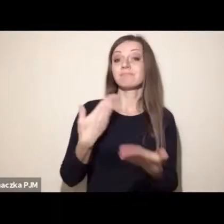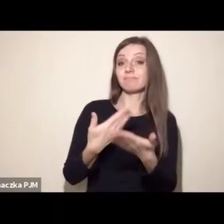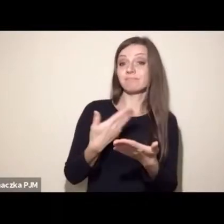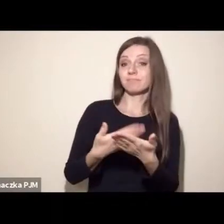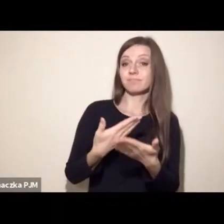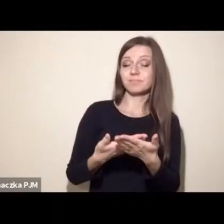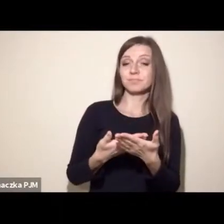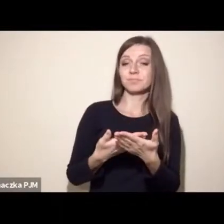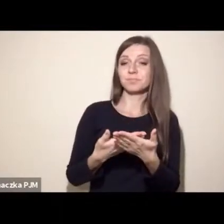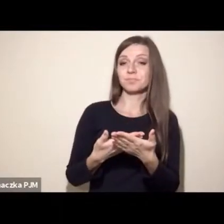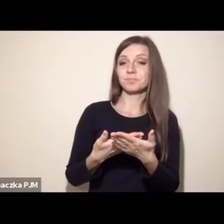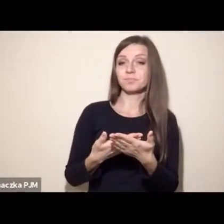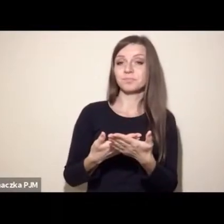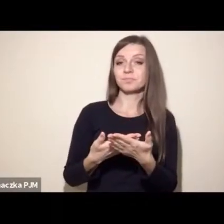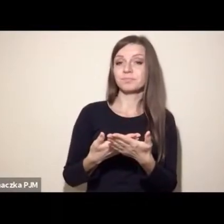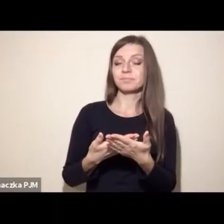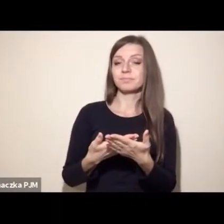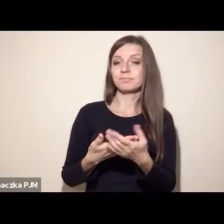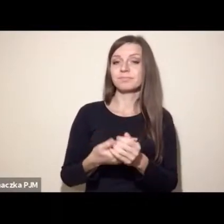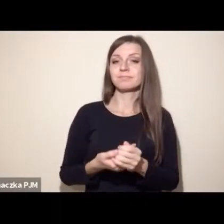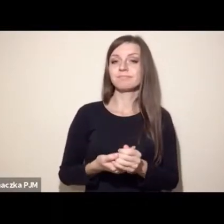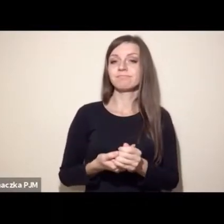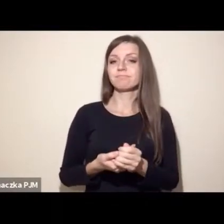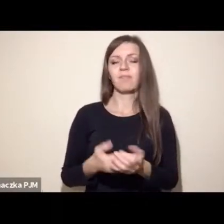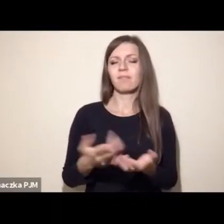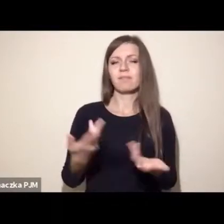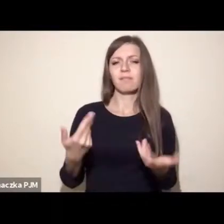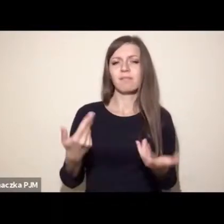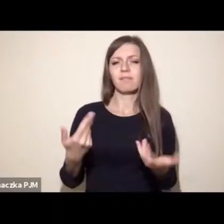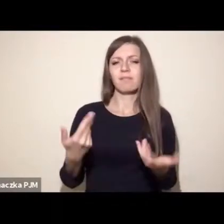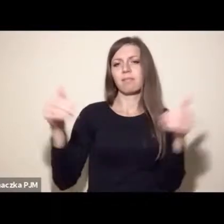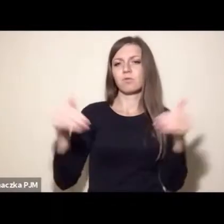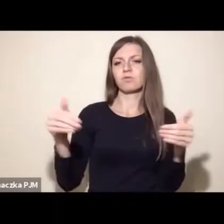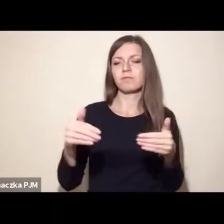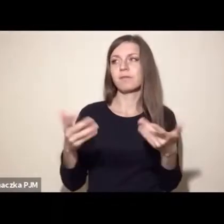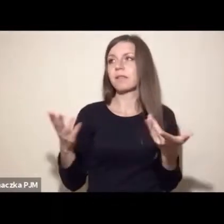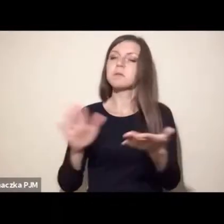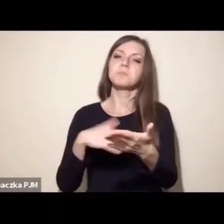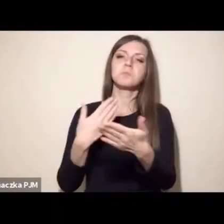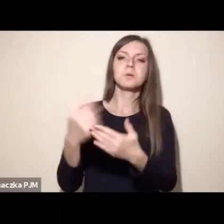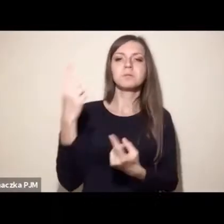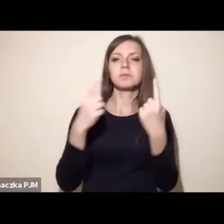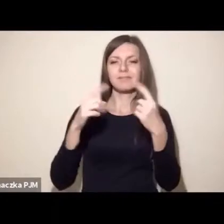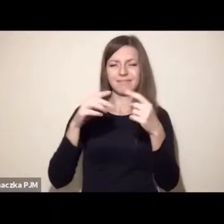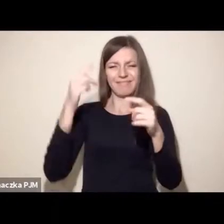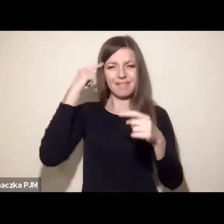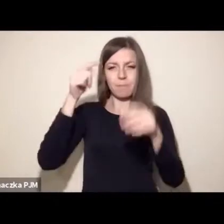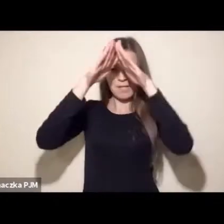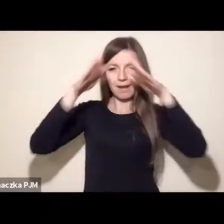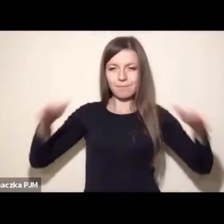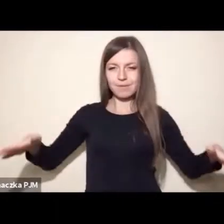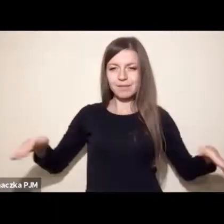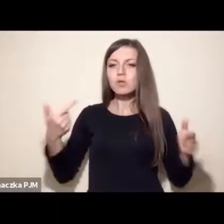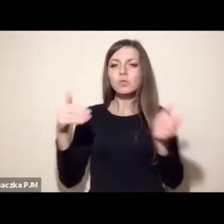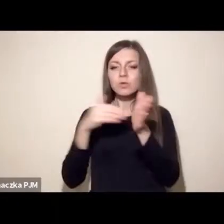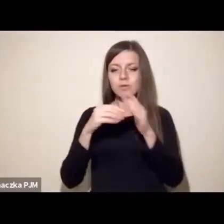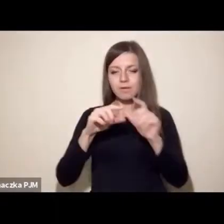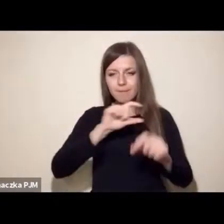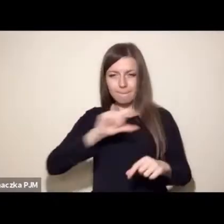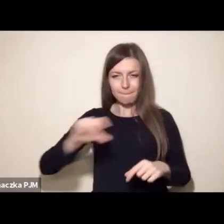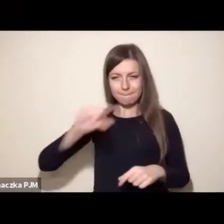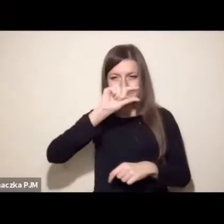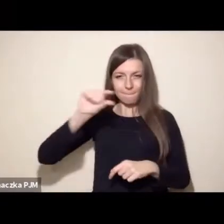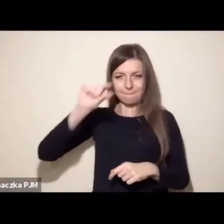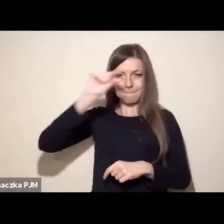proszę Państwa, nie jest możliwa, jeżeli byście spojrzeli na tę piramidę, to byłoby to bardzo, bardziej